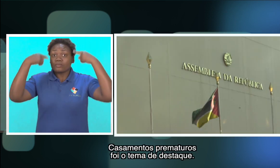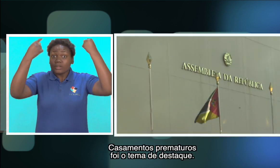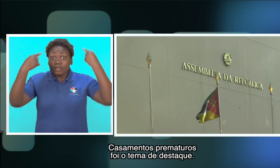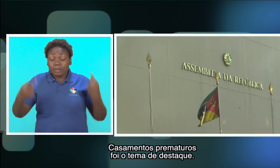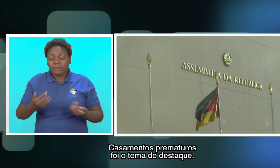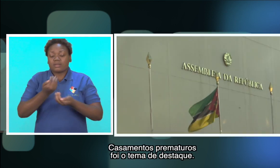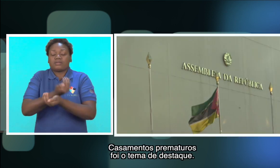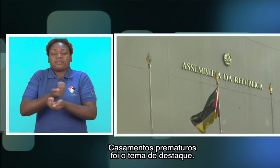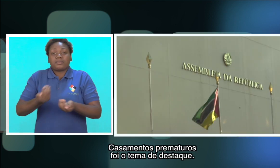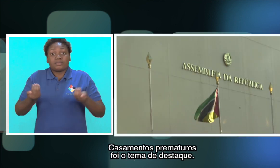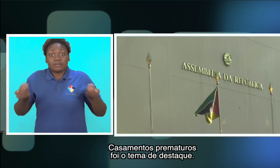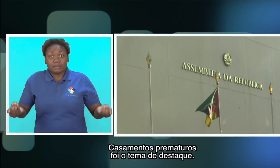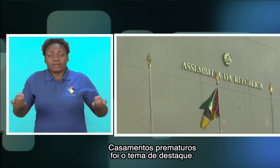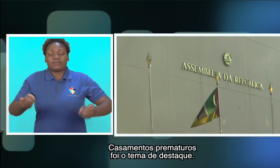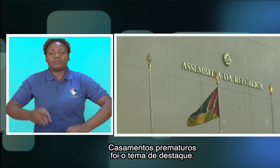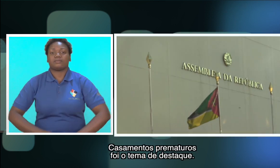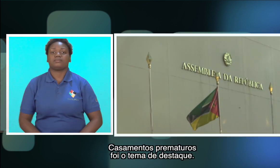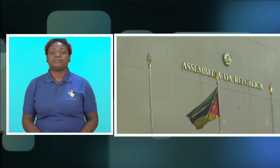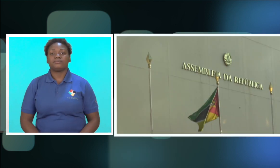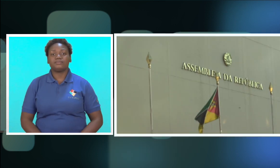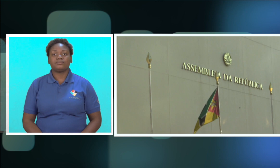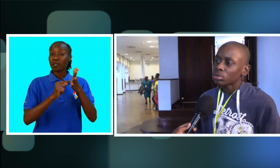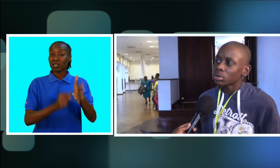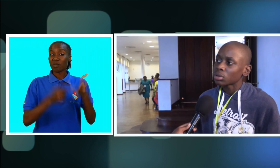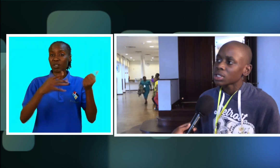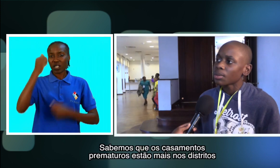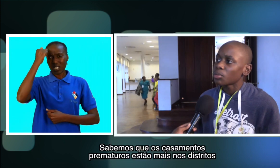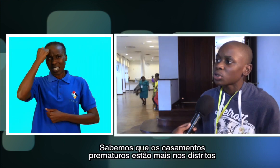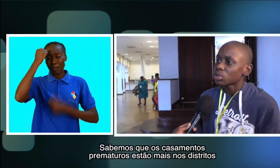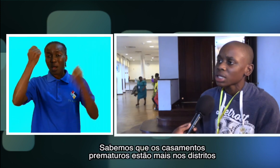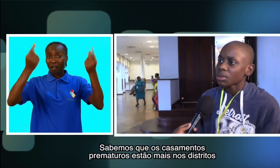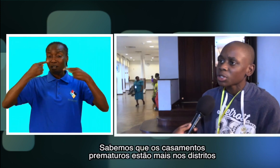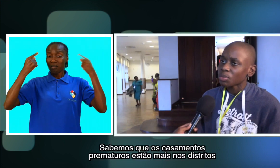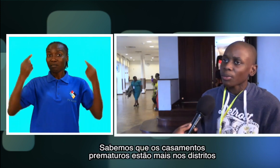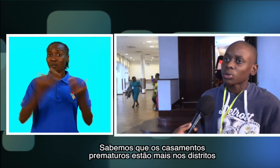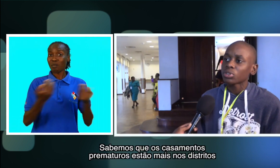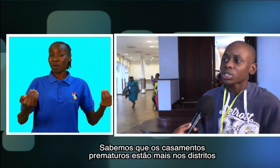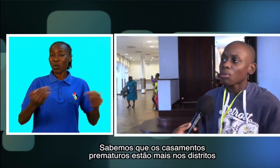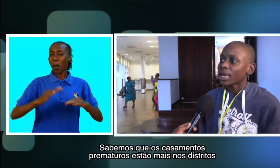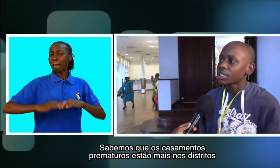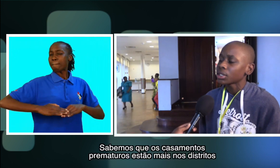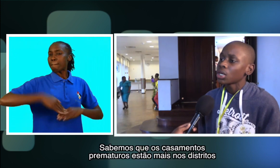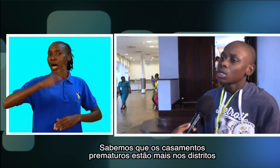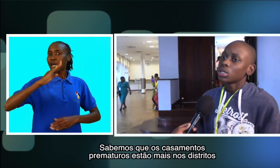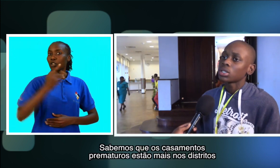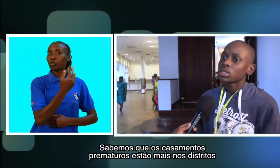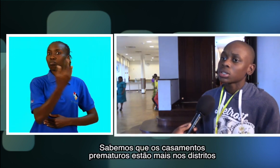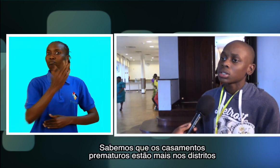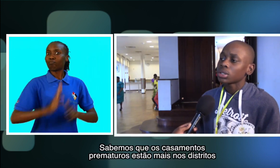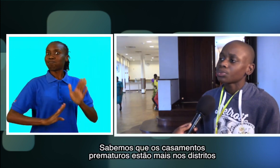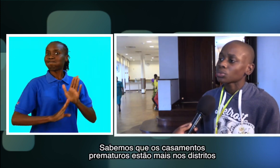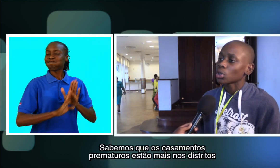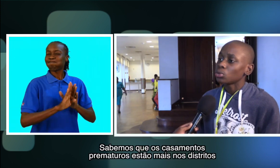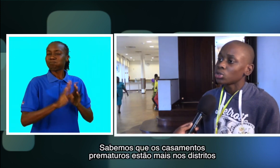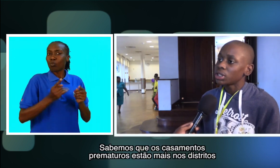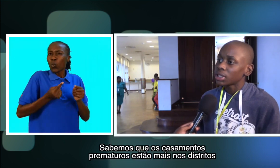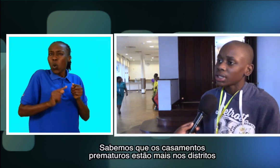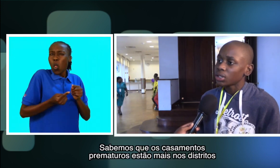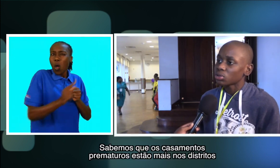foi o tema de destaque. Nós sabemos que os casamentos prematuros estão mais nos distritos,